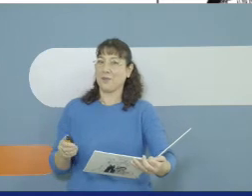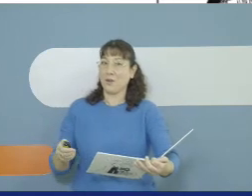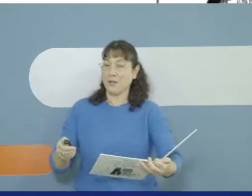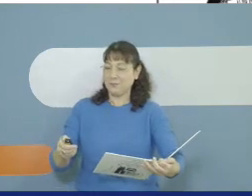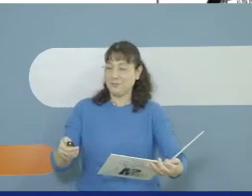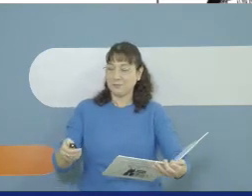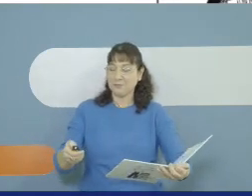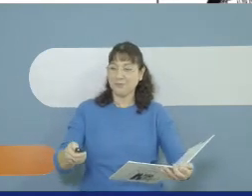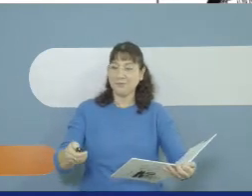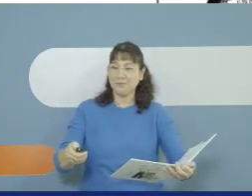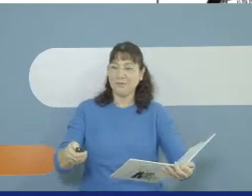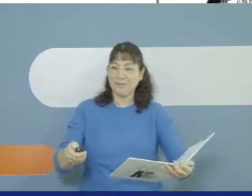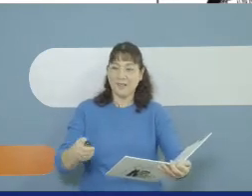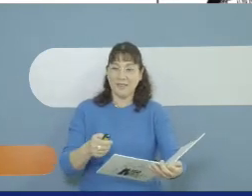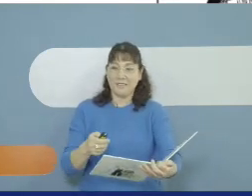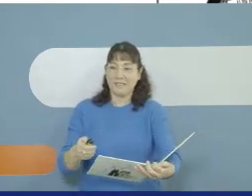נכון?